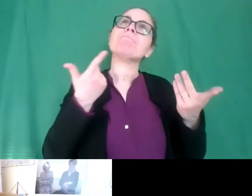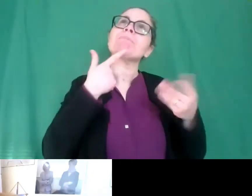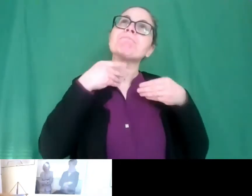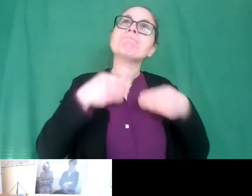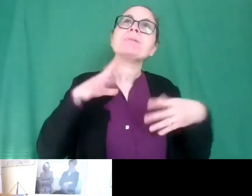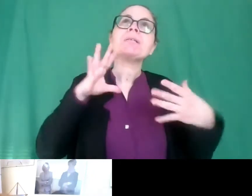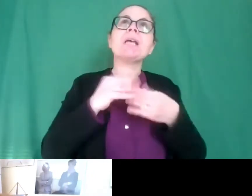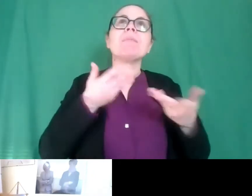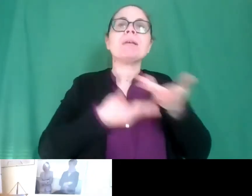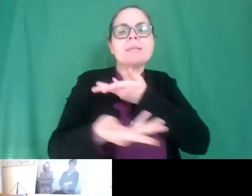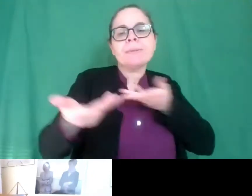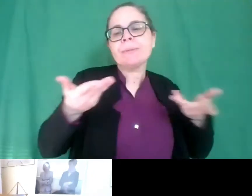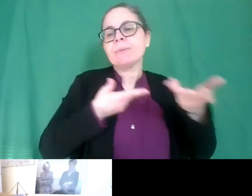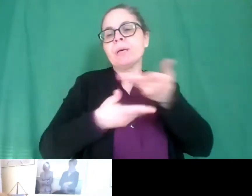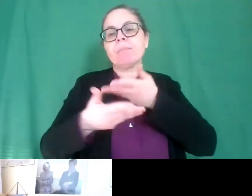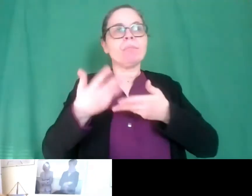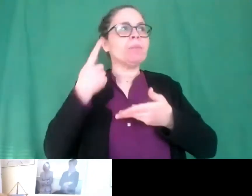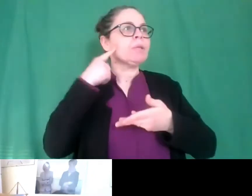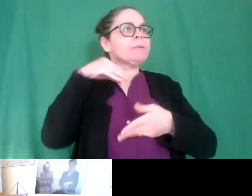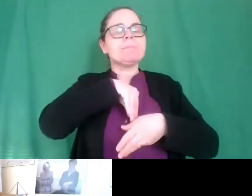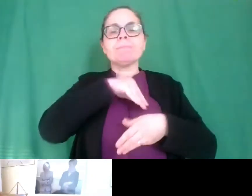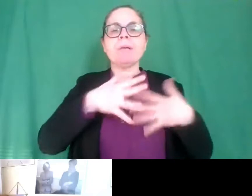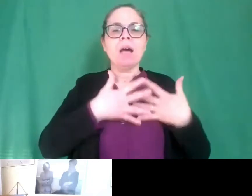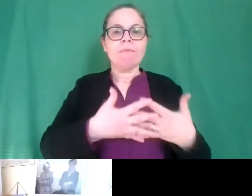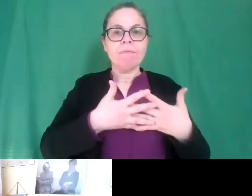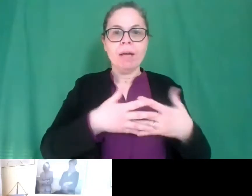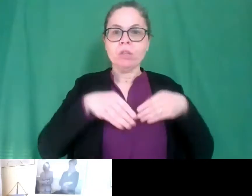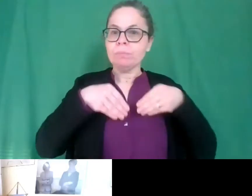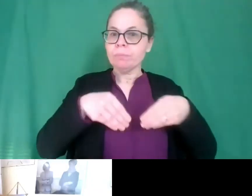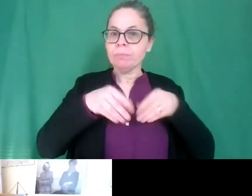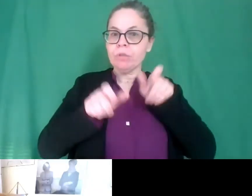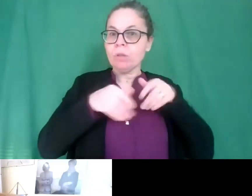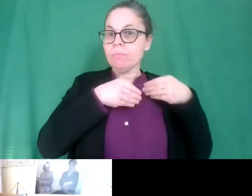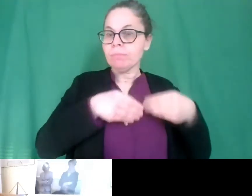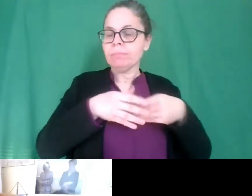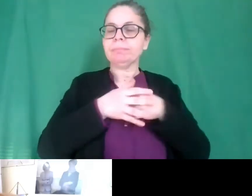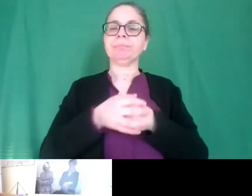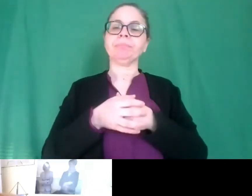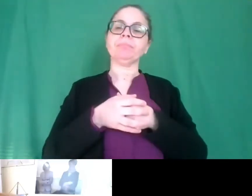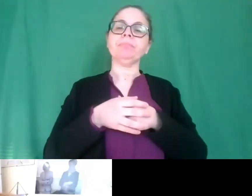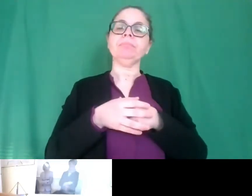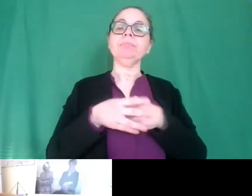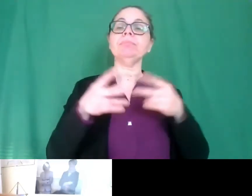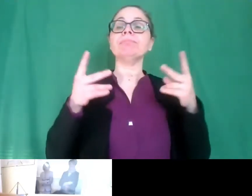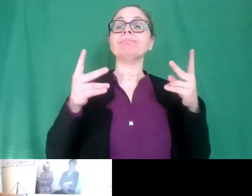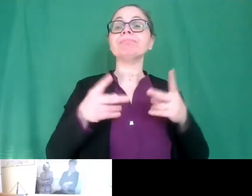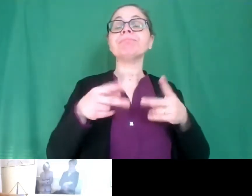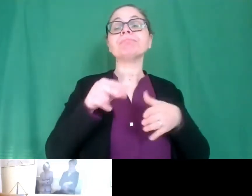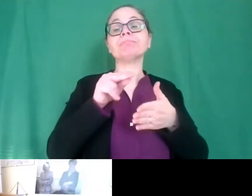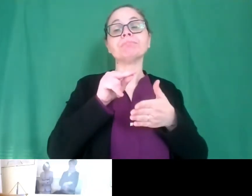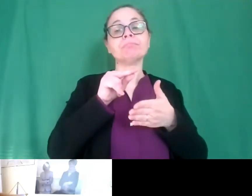cioè si sentiva proprio l'affetto di tutti quelli che intervenivano a questa manifestazione anche delle scolaresche che venivano però